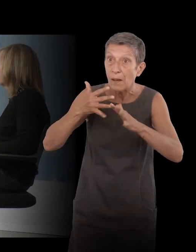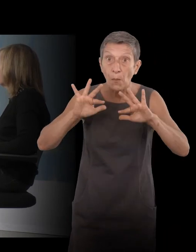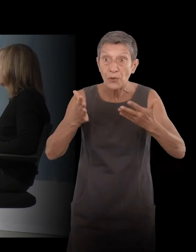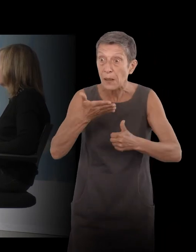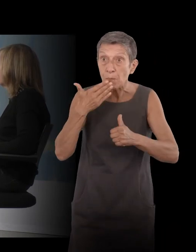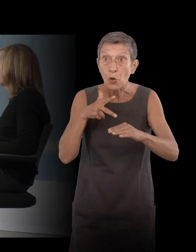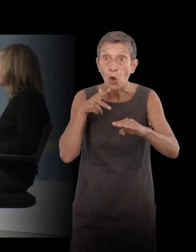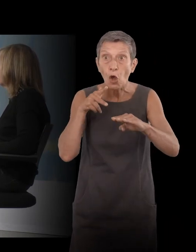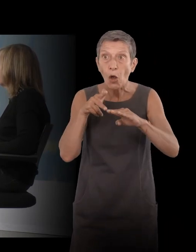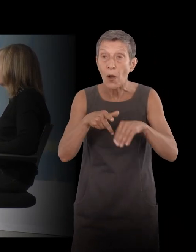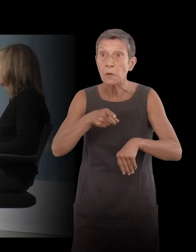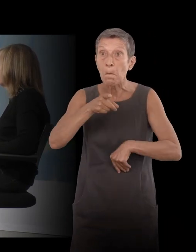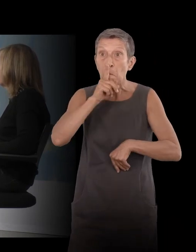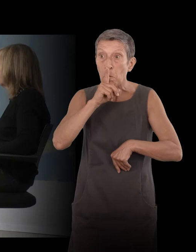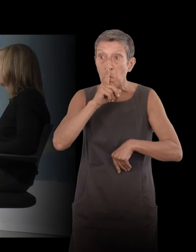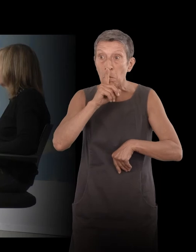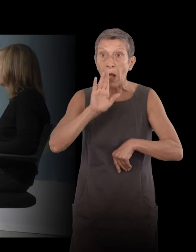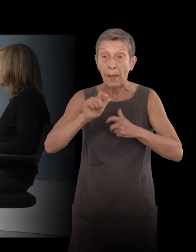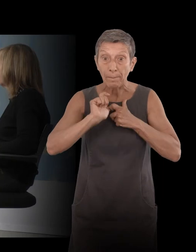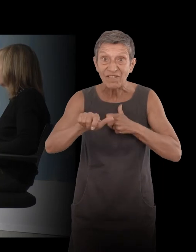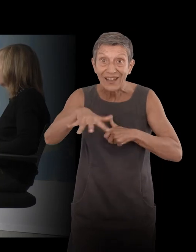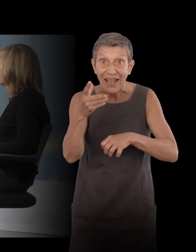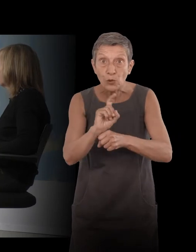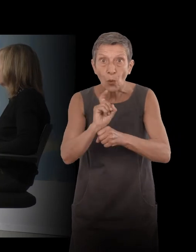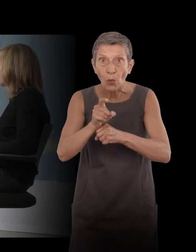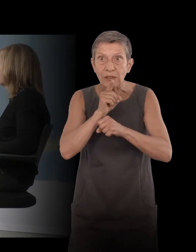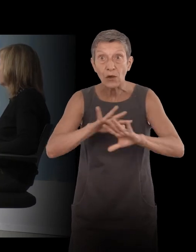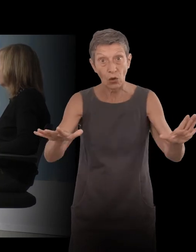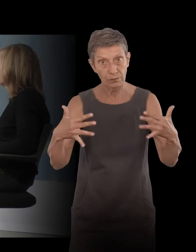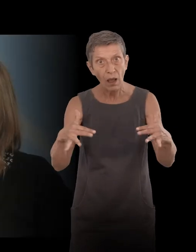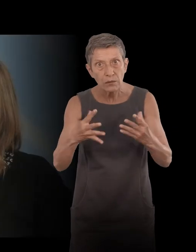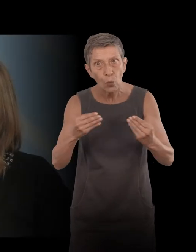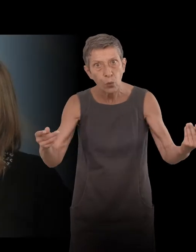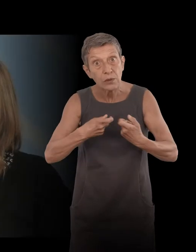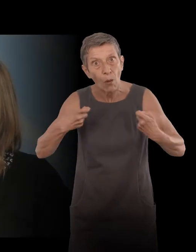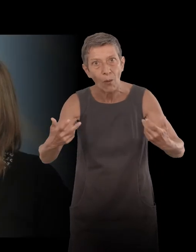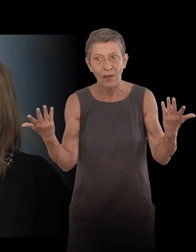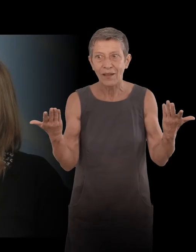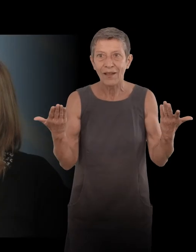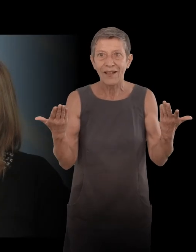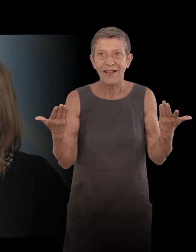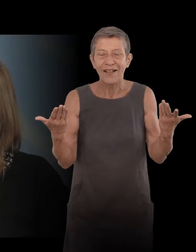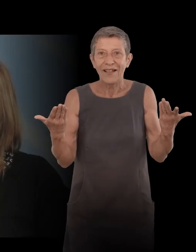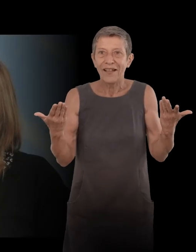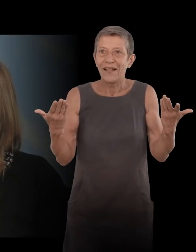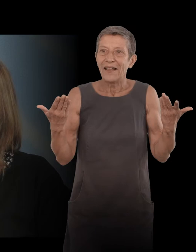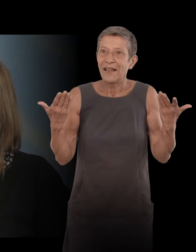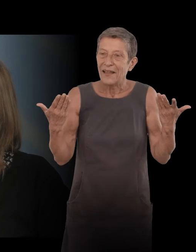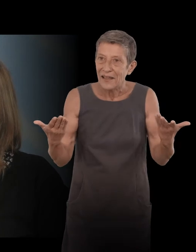ne sais plus combien, 15 secondes de silence. 15 secondes, c'est énorme, hein. Et puis en disant, voilà, on est à Trouville, ça ne se voit pas d